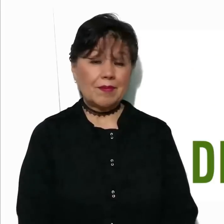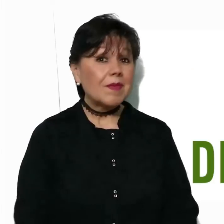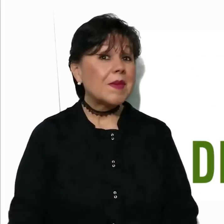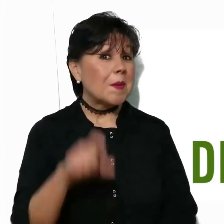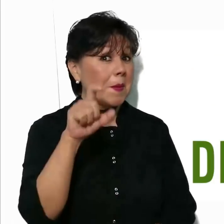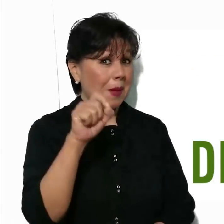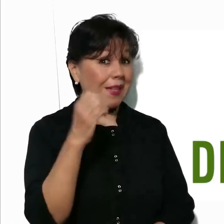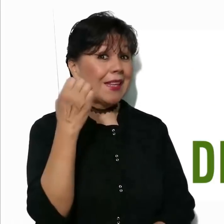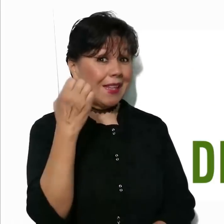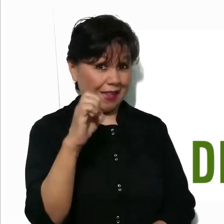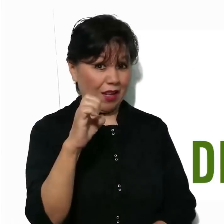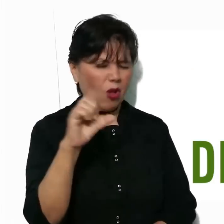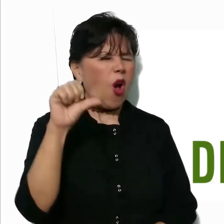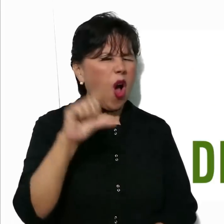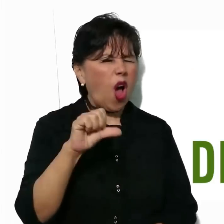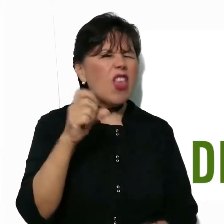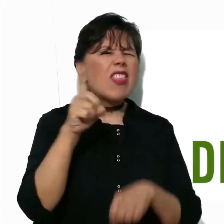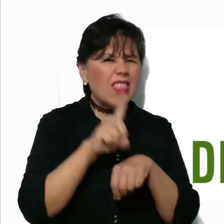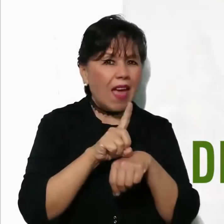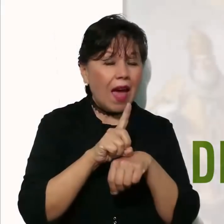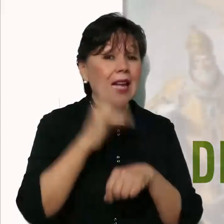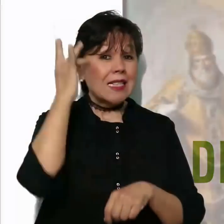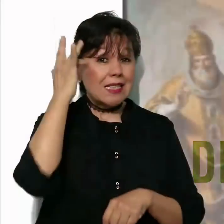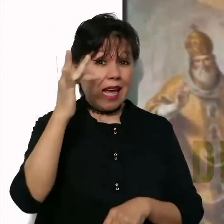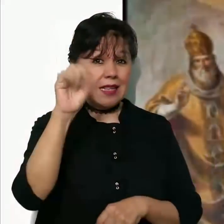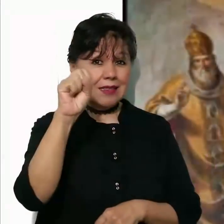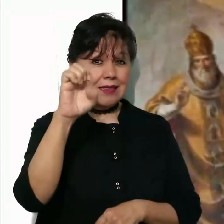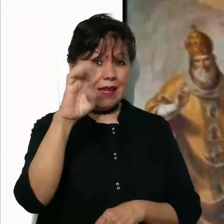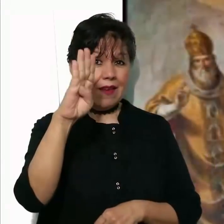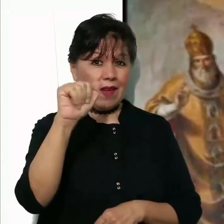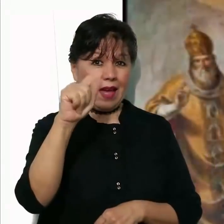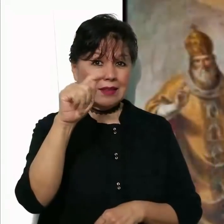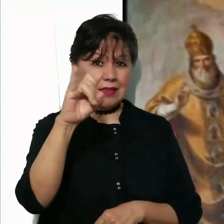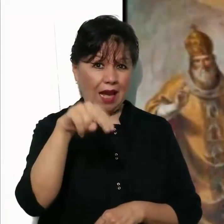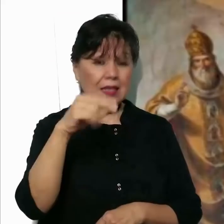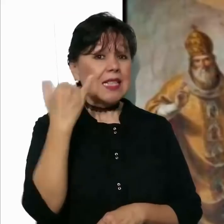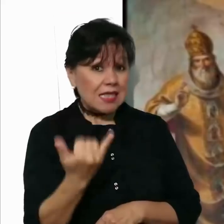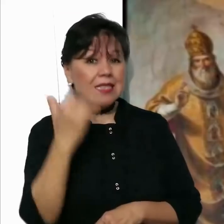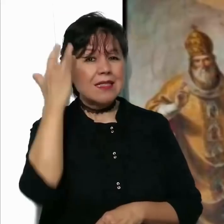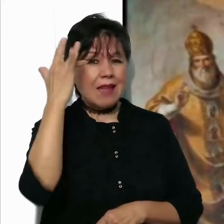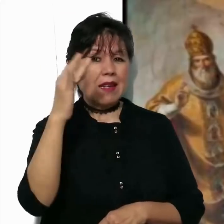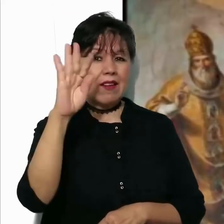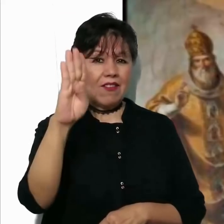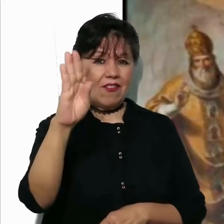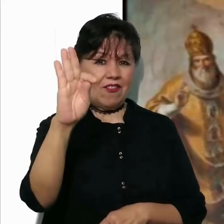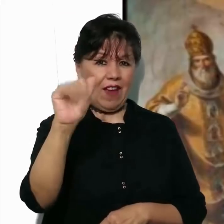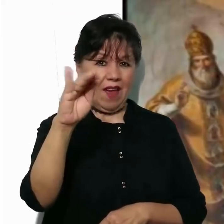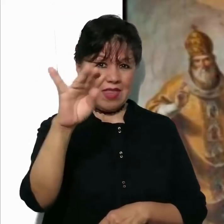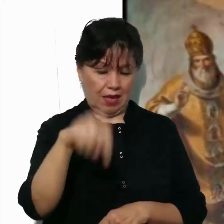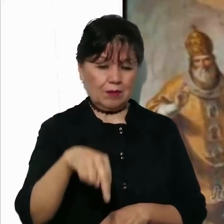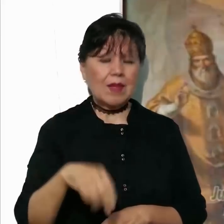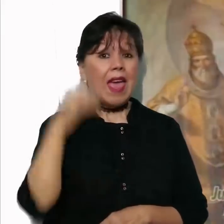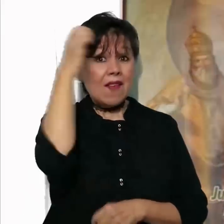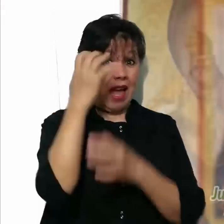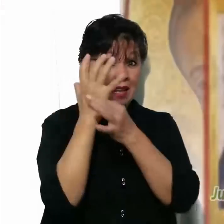El 20 de enero, hoy recordamos a San Sebastián y a San Fabián. Evangelio